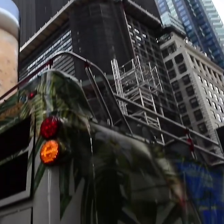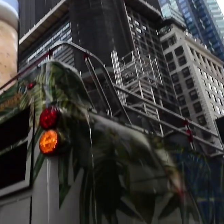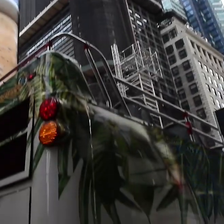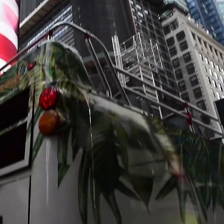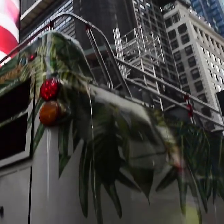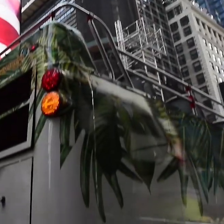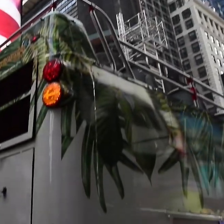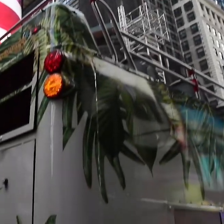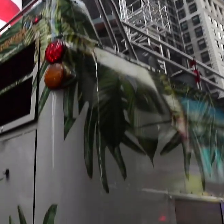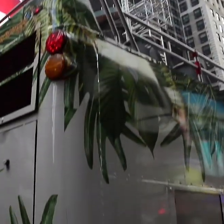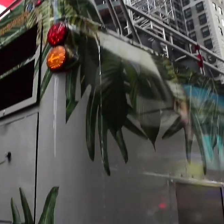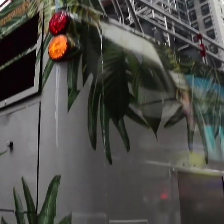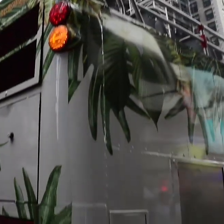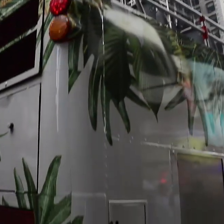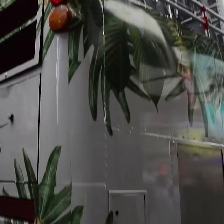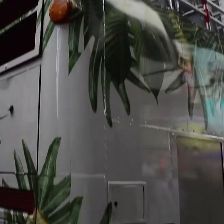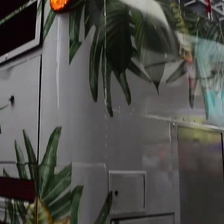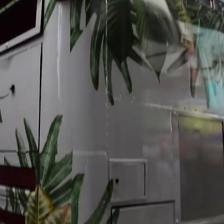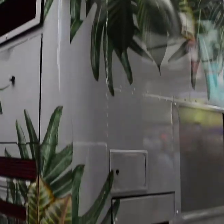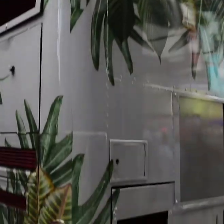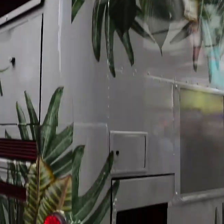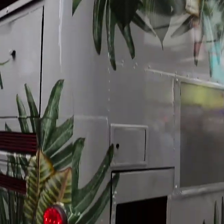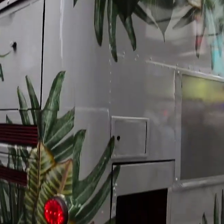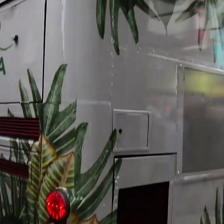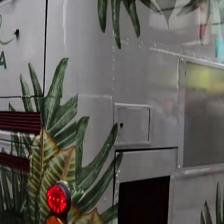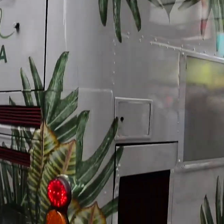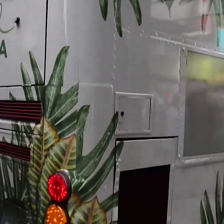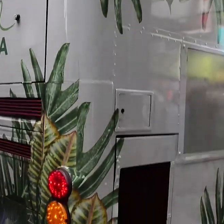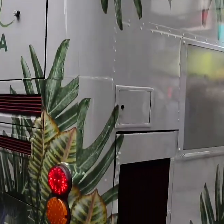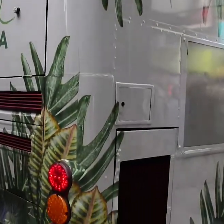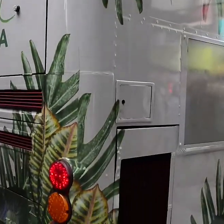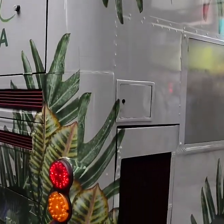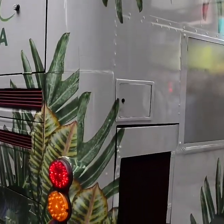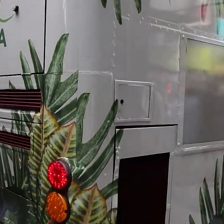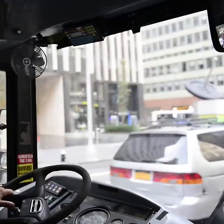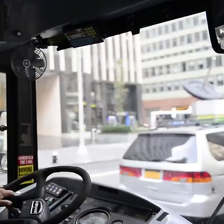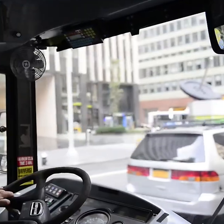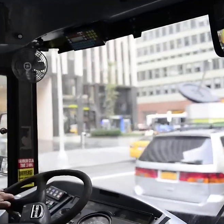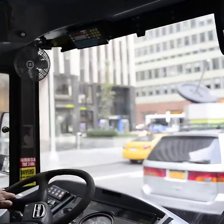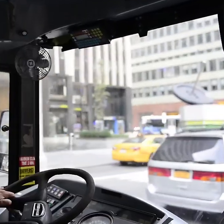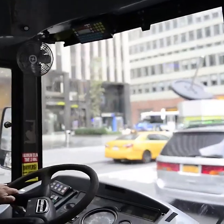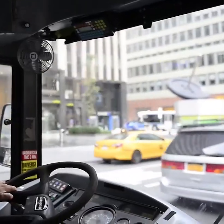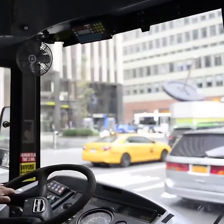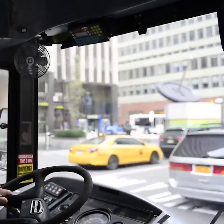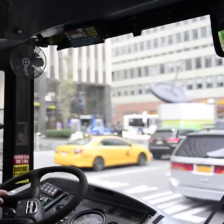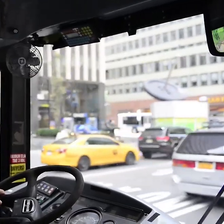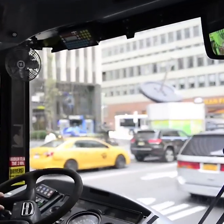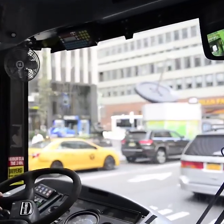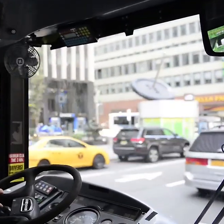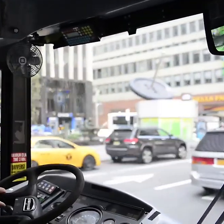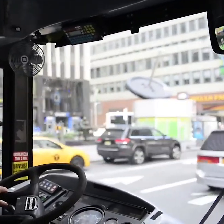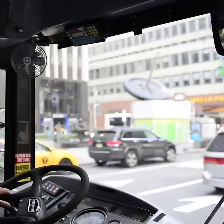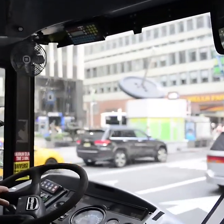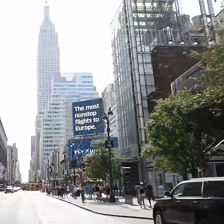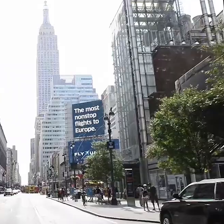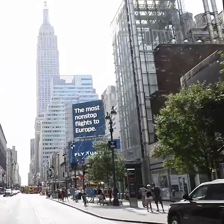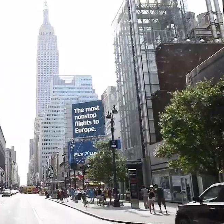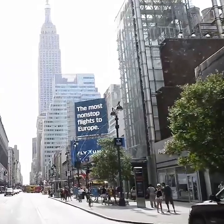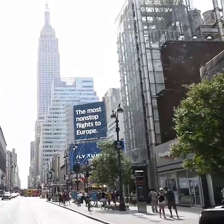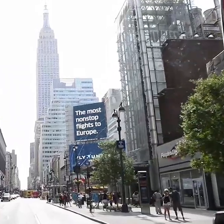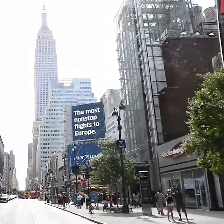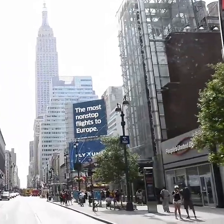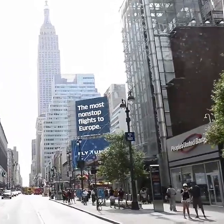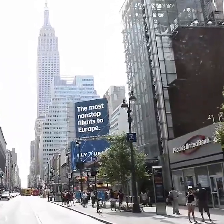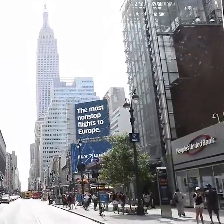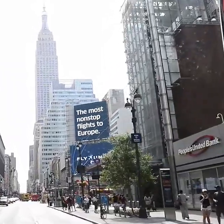principales buscadores. También revistas, empresas y otros, manteniéndose activa por espacio de dos años. La validación de esta campaña se